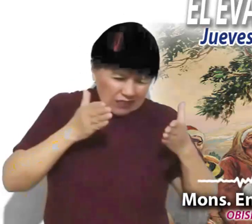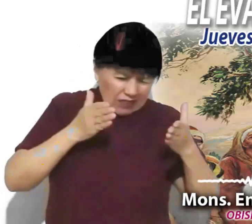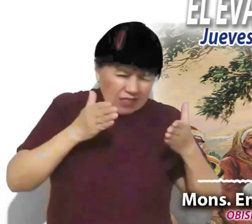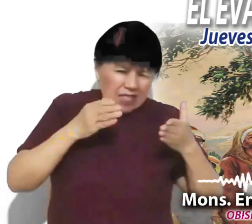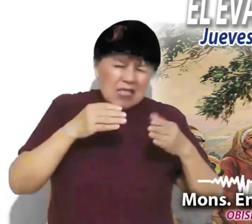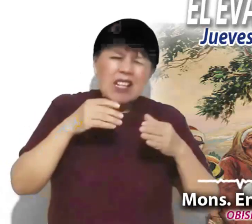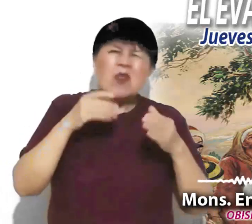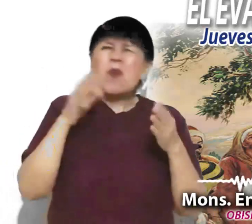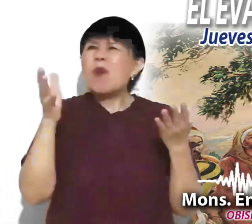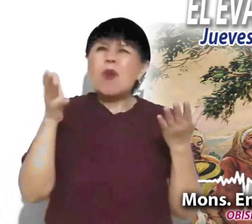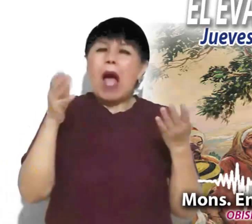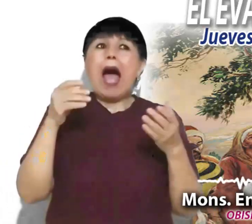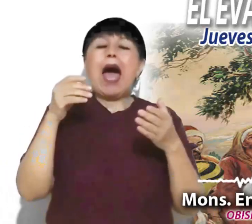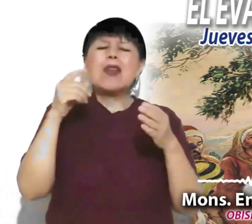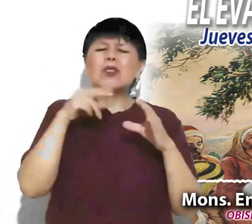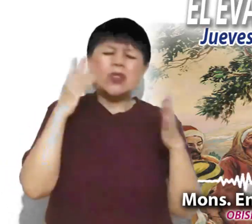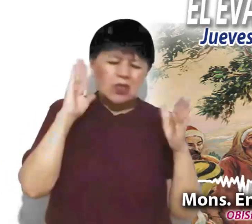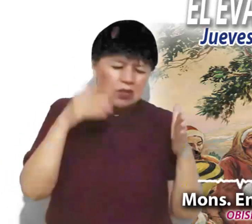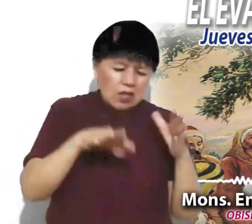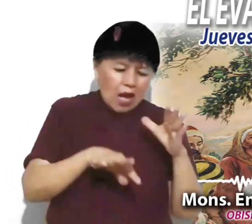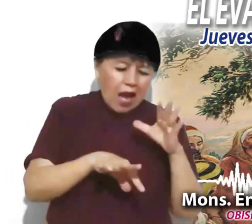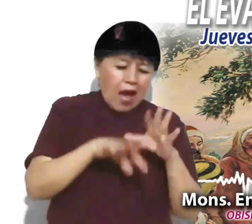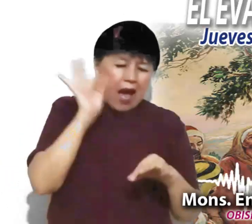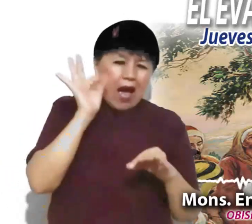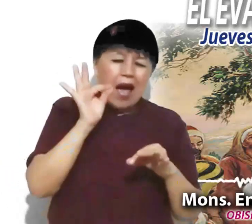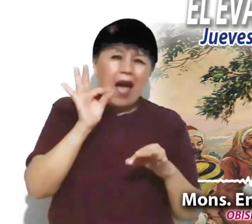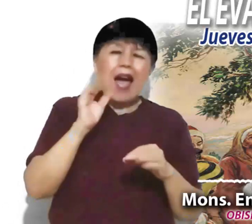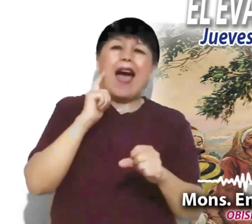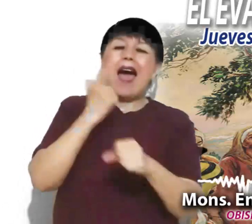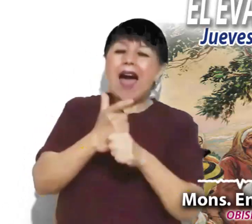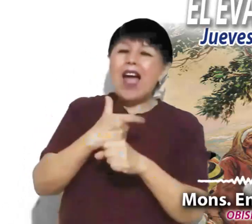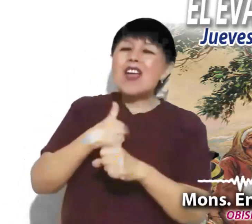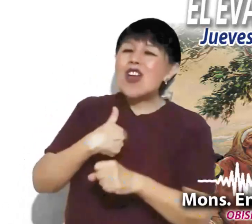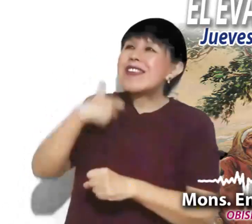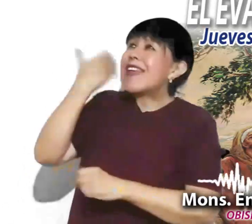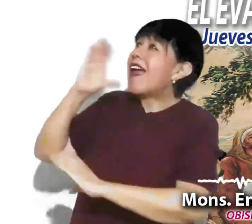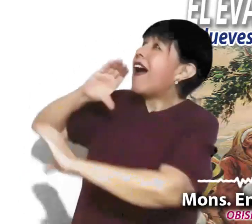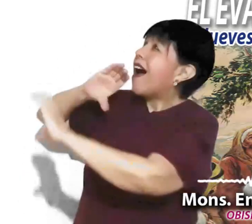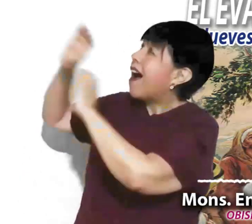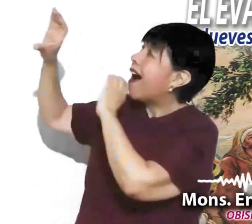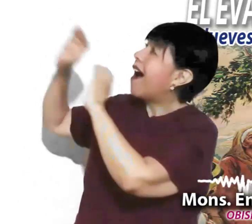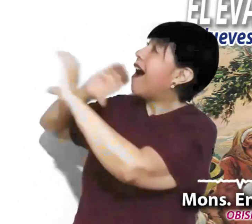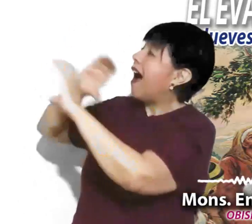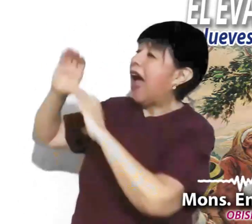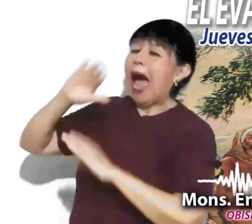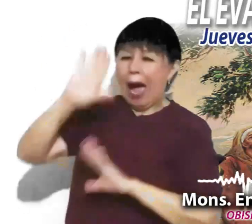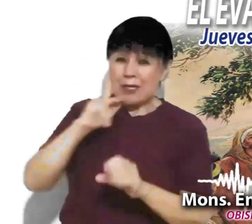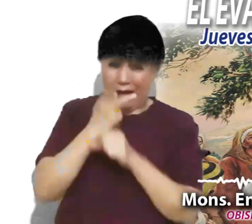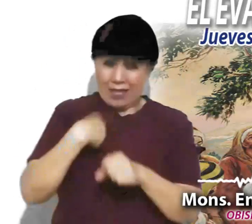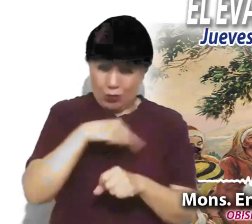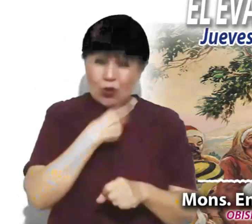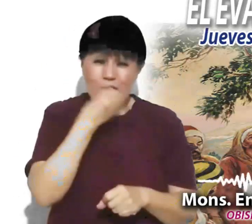en el fondo descubrimos ese deseo de hablar con Dios. Quizás a veces reducimos esta oración